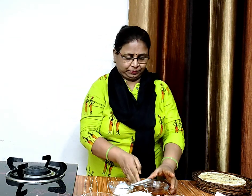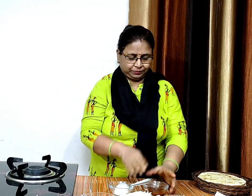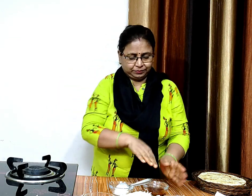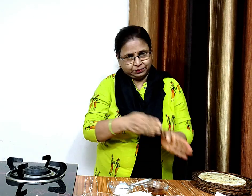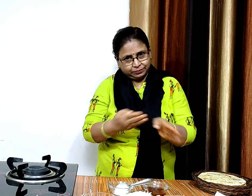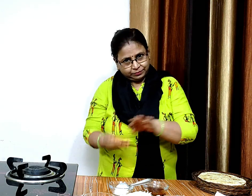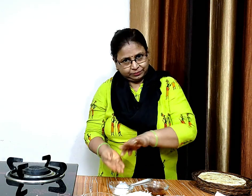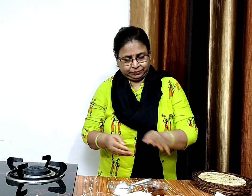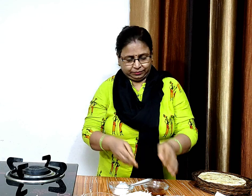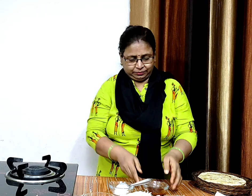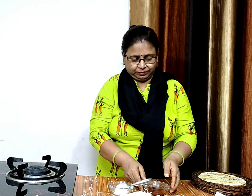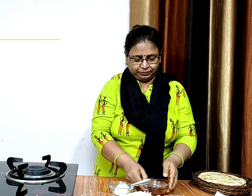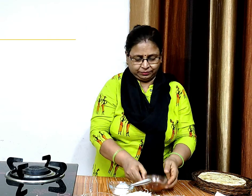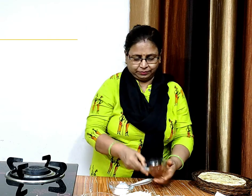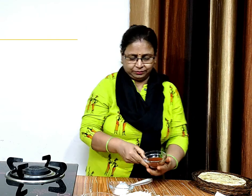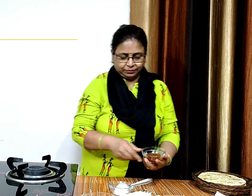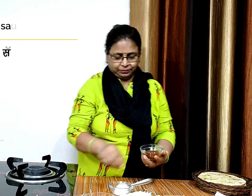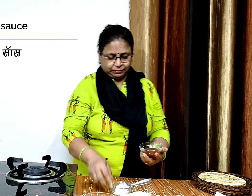और दोनों को अच्छी से मिक्स कर लेंगे